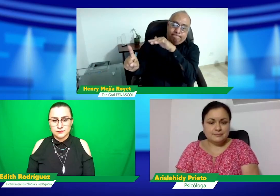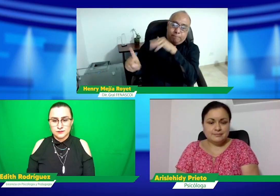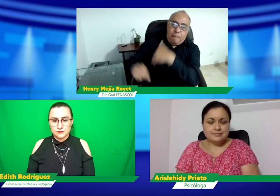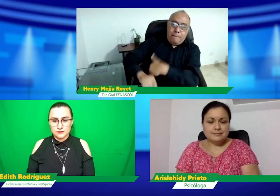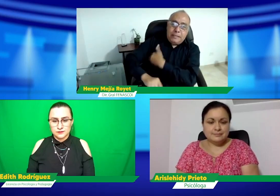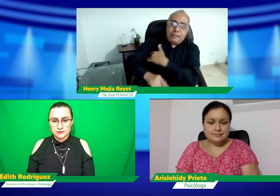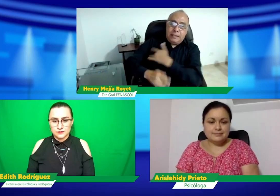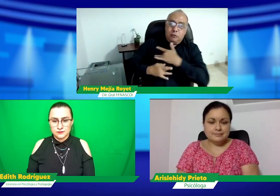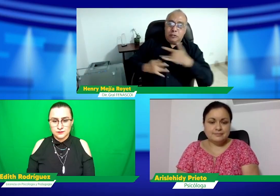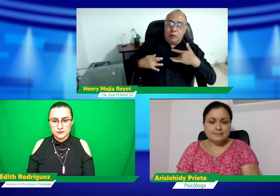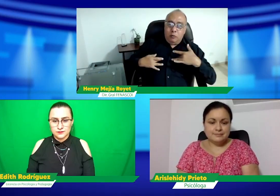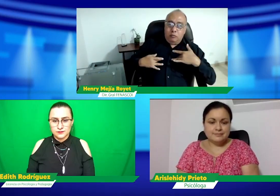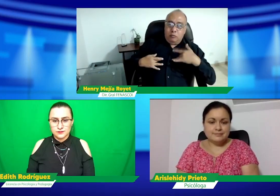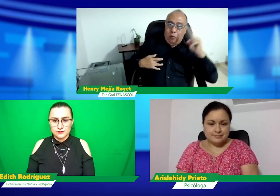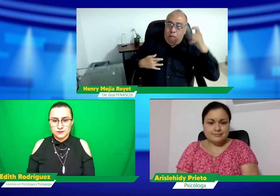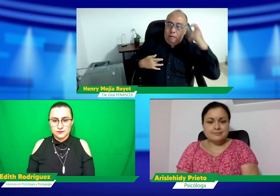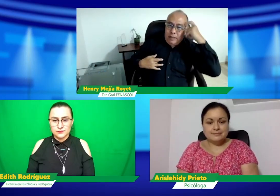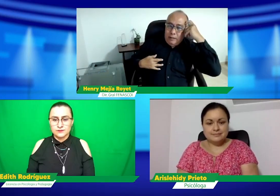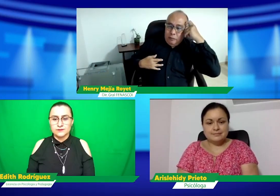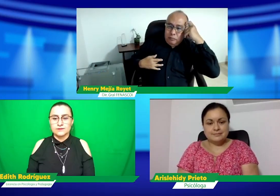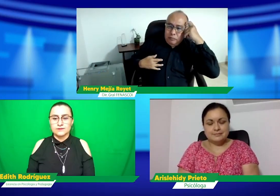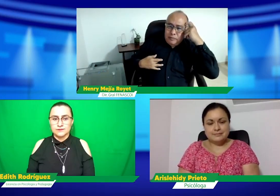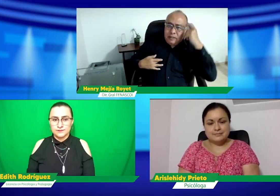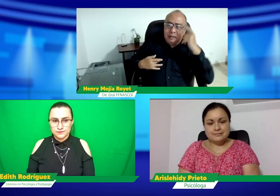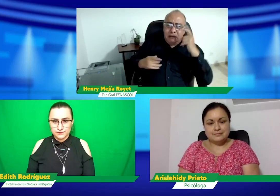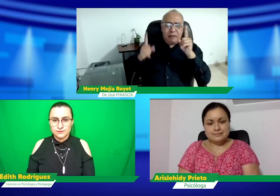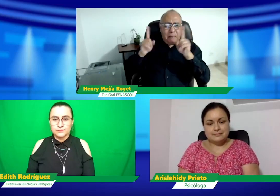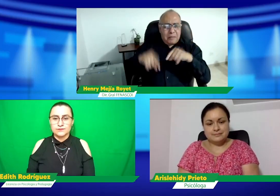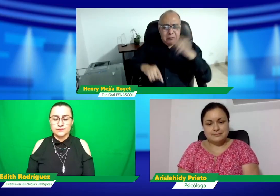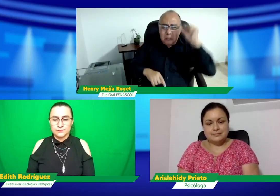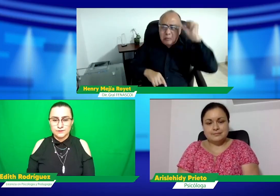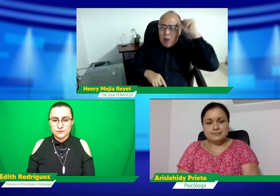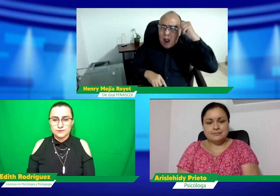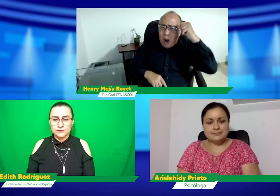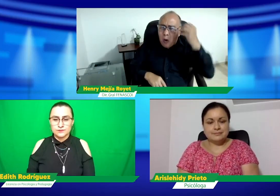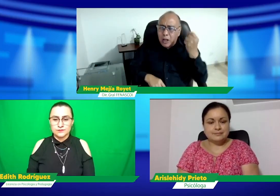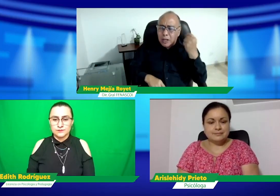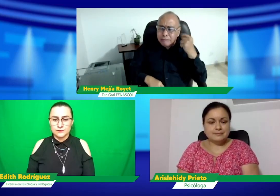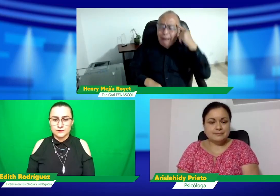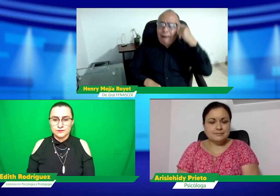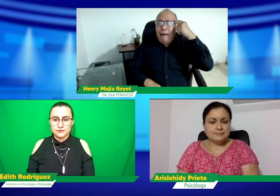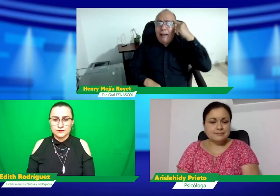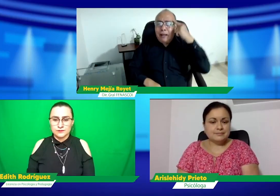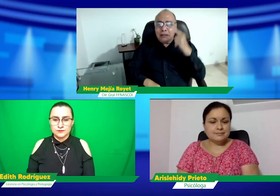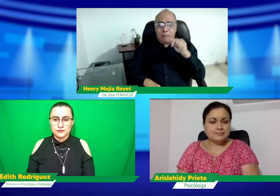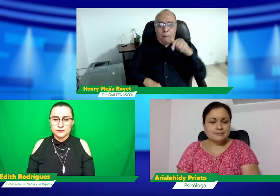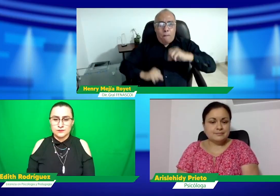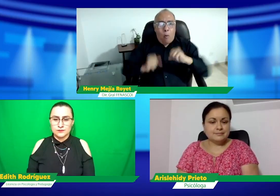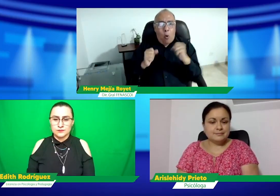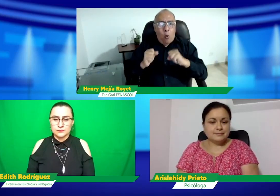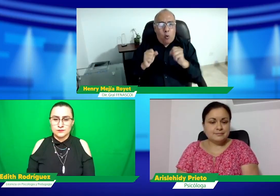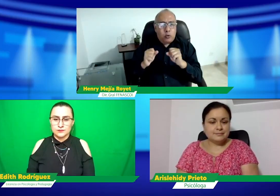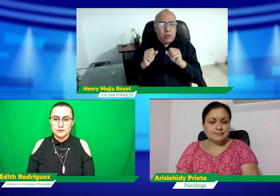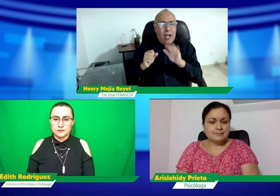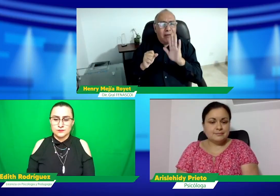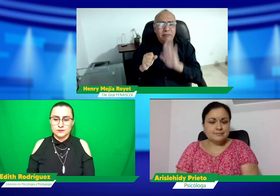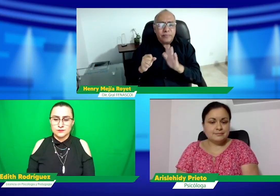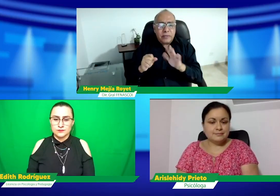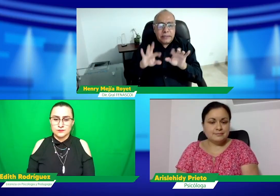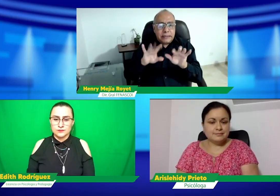pero esta incidencia se le hace directamente al Ministerio de Salud, a Ministerio de Salud como ente de gobierno y